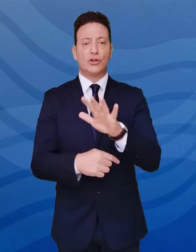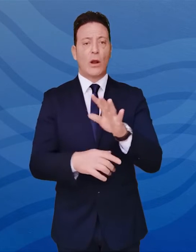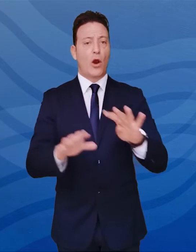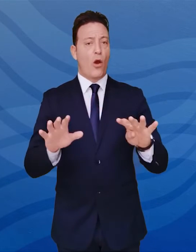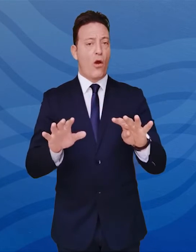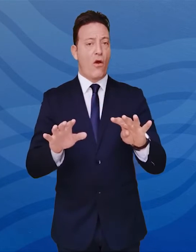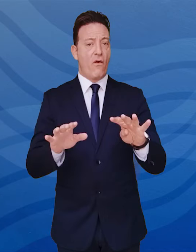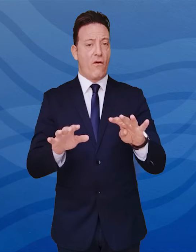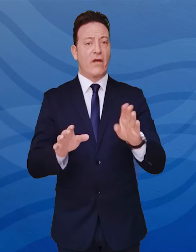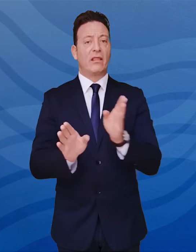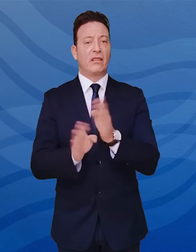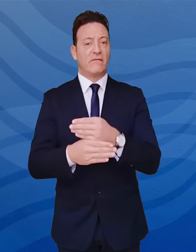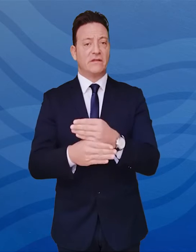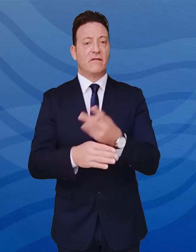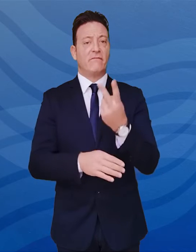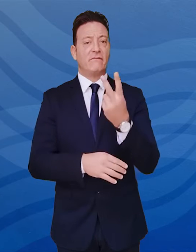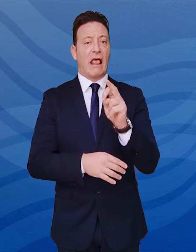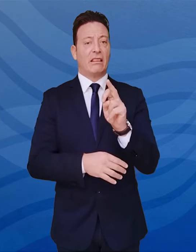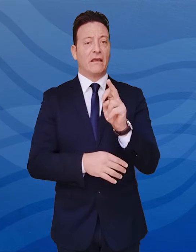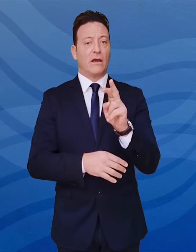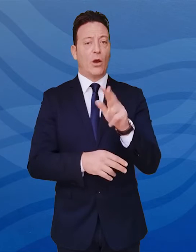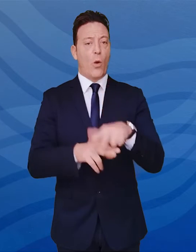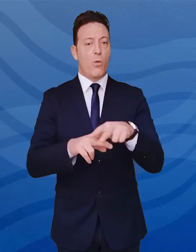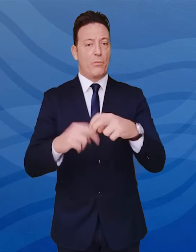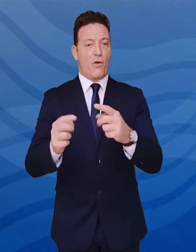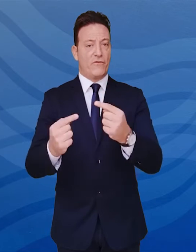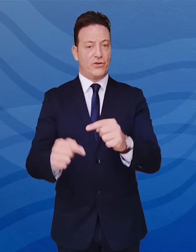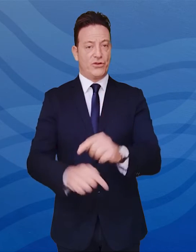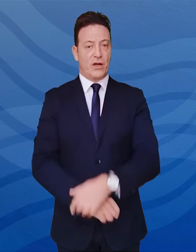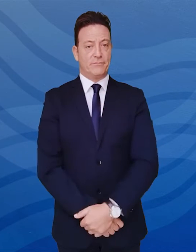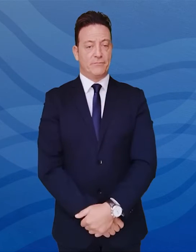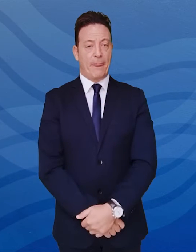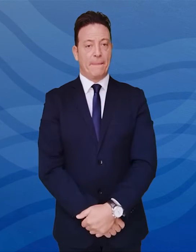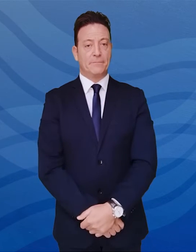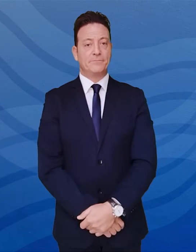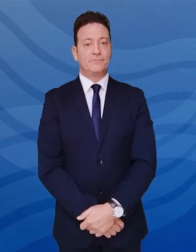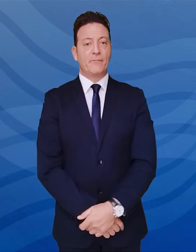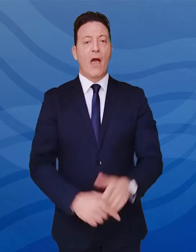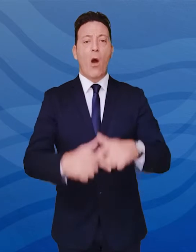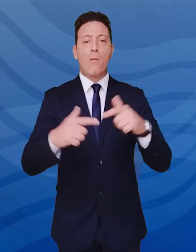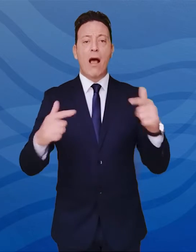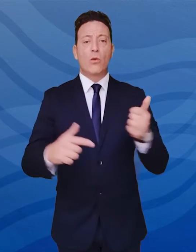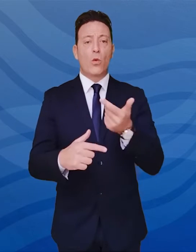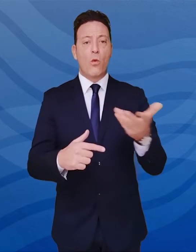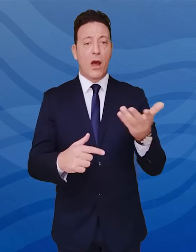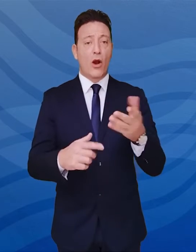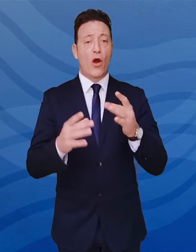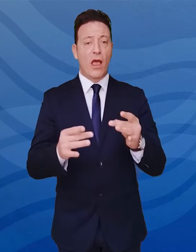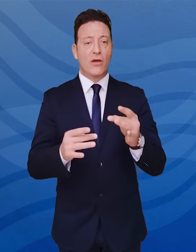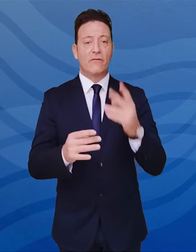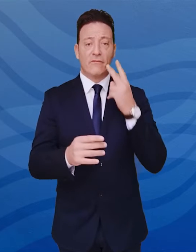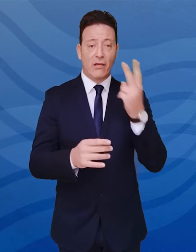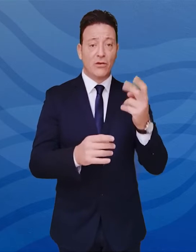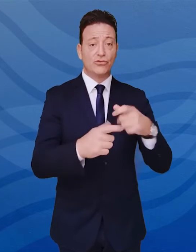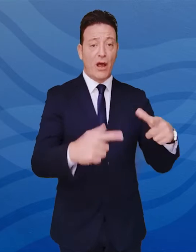sono distribuiti in 20 comuni della provincia. Incrementi numerici dei casi si osservano nelle città di